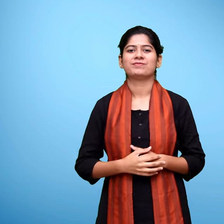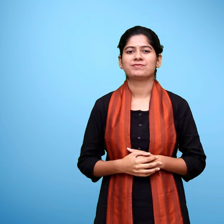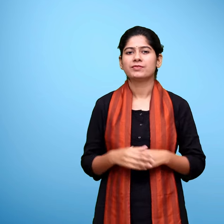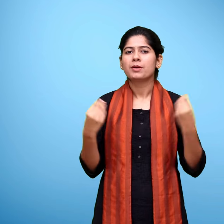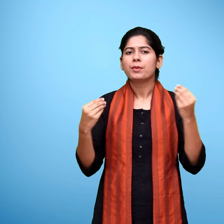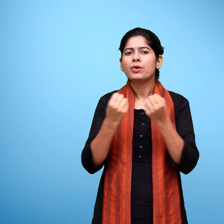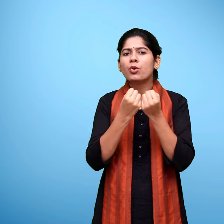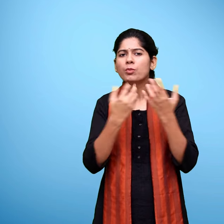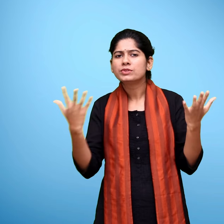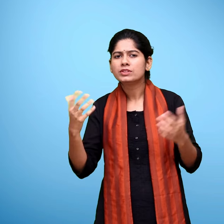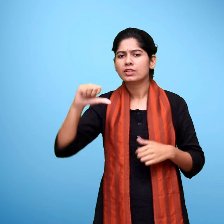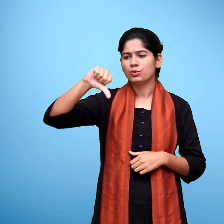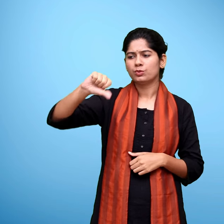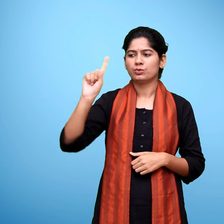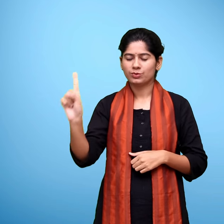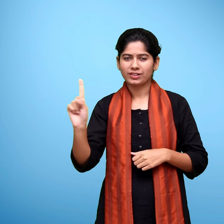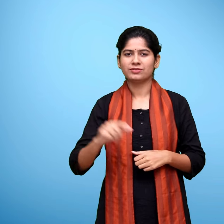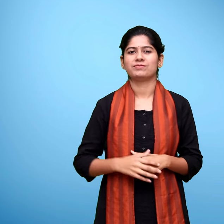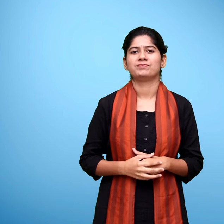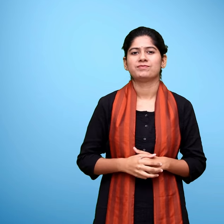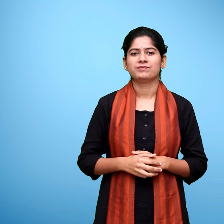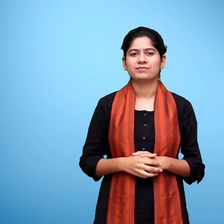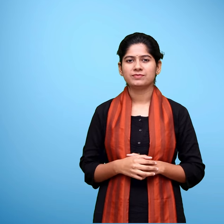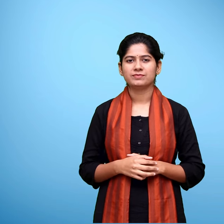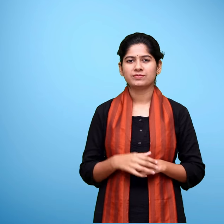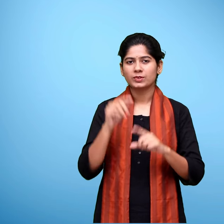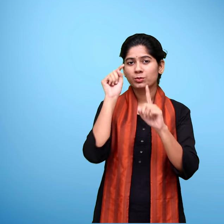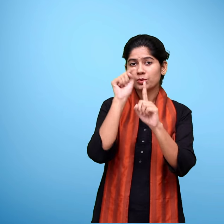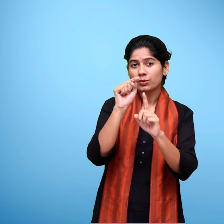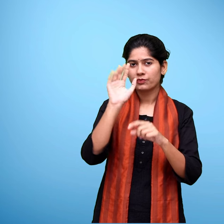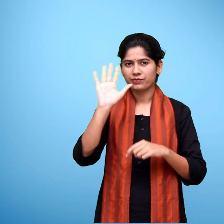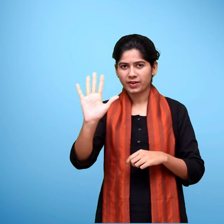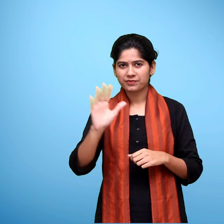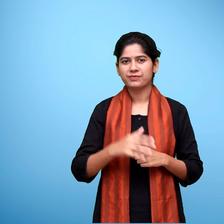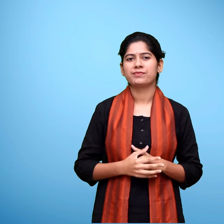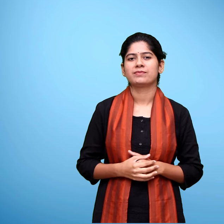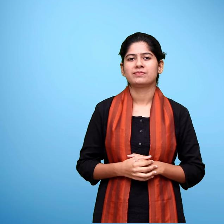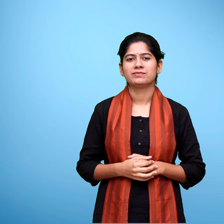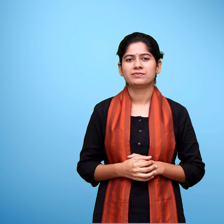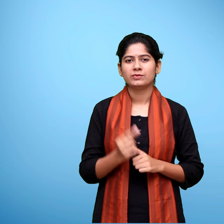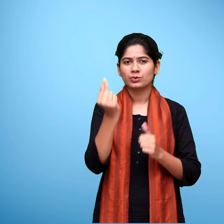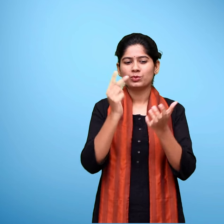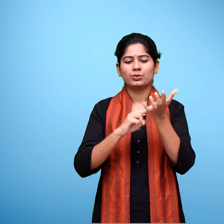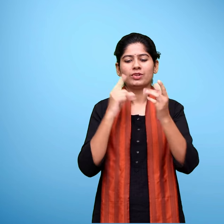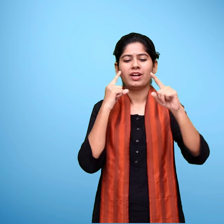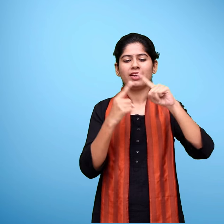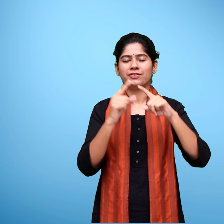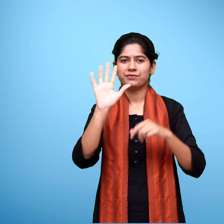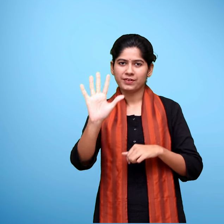प्रिष्ठ इक्यानवे स्पर्ष बिंदु पाँच इकाई पाँच